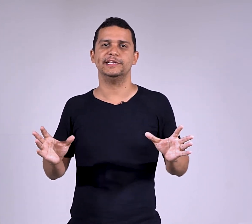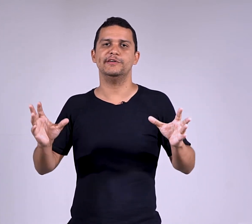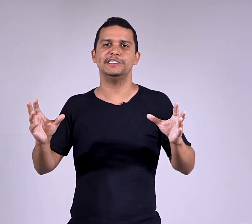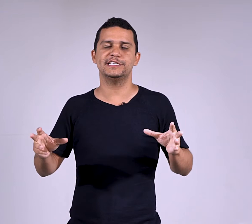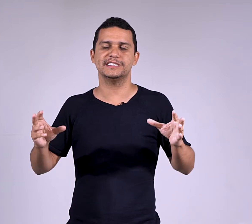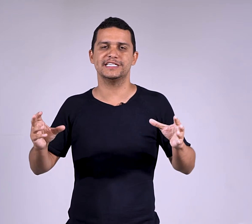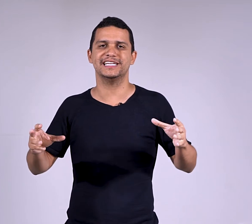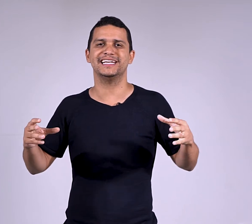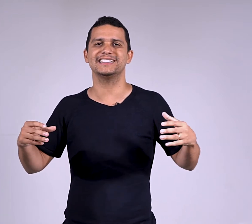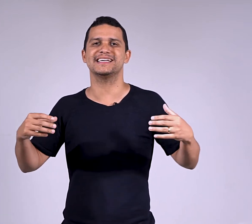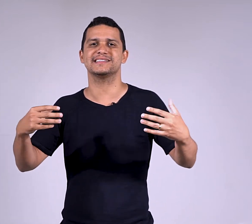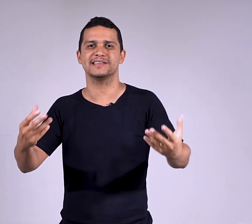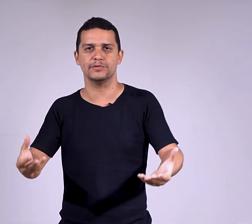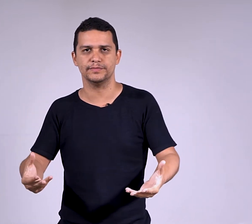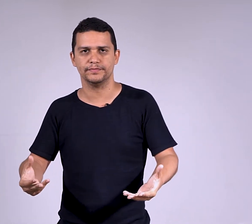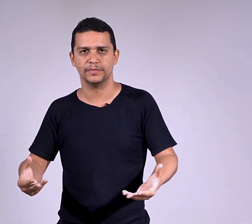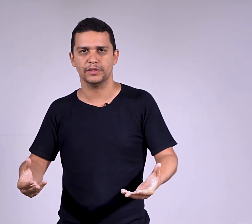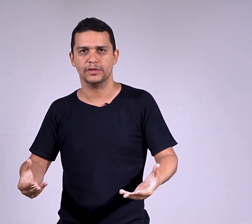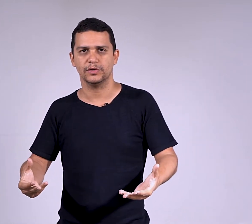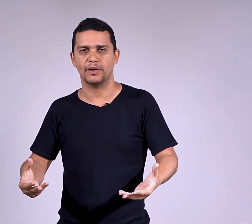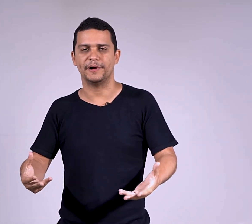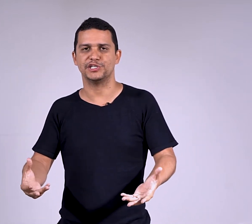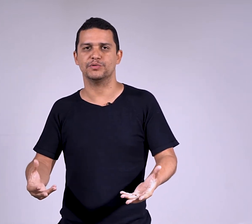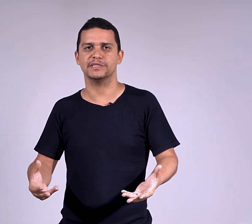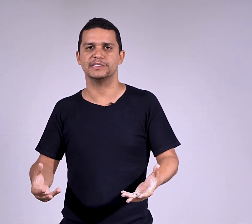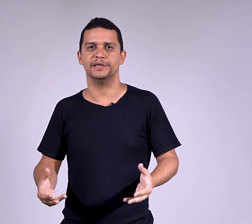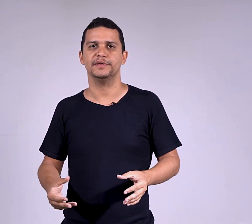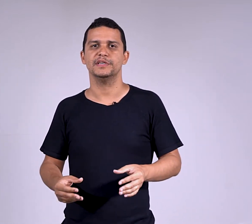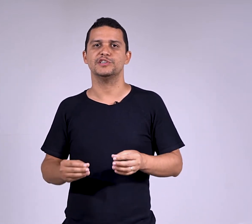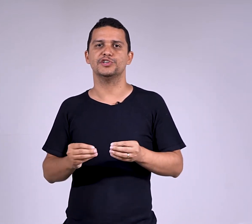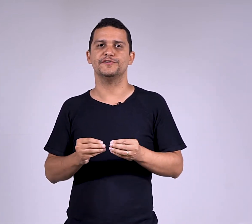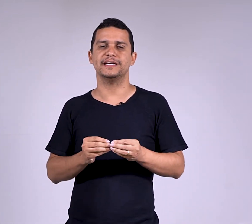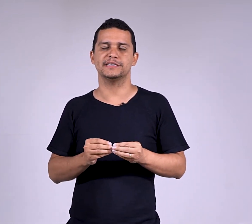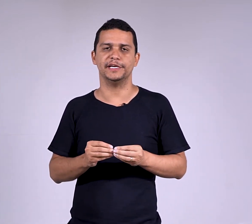Não existe essa generalização com a partícula si. Se eu tiver assim,